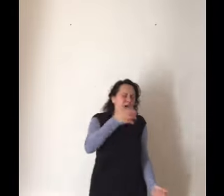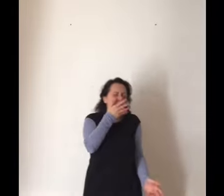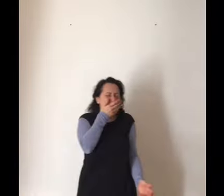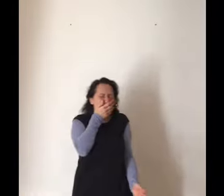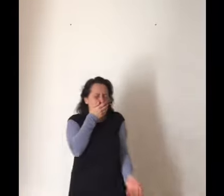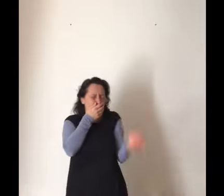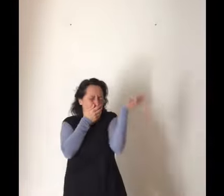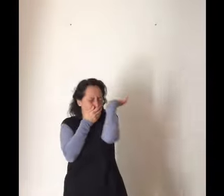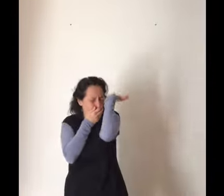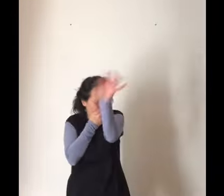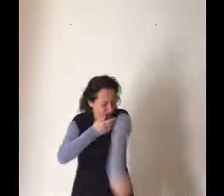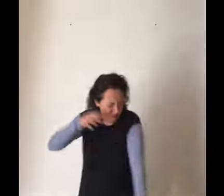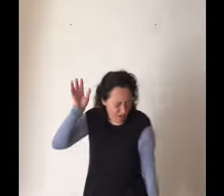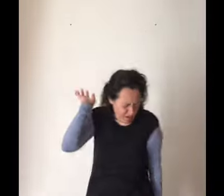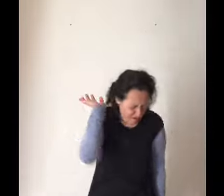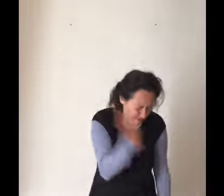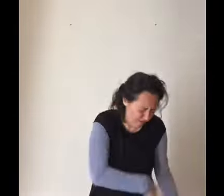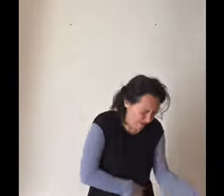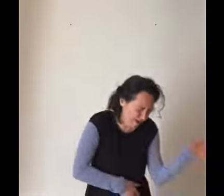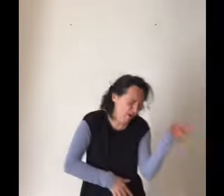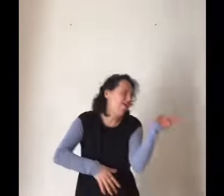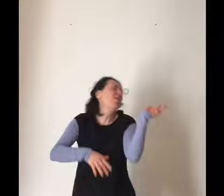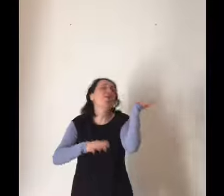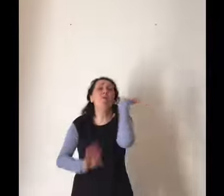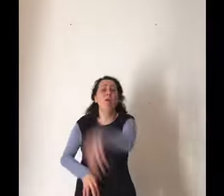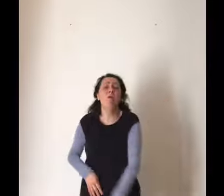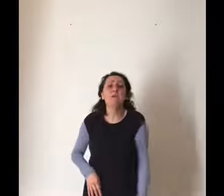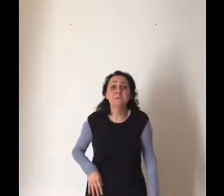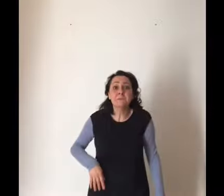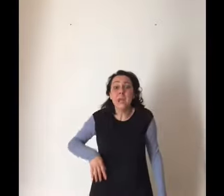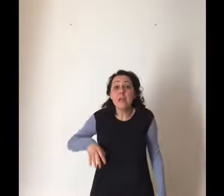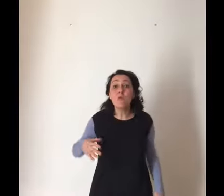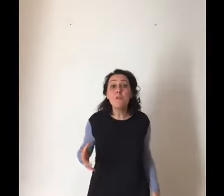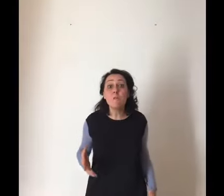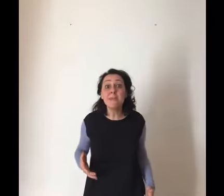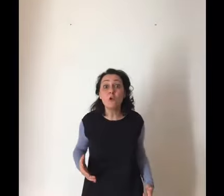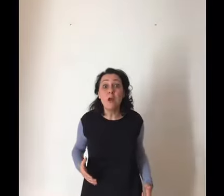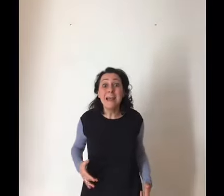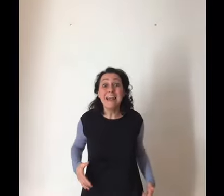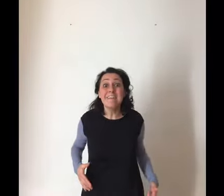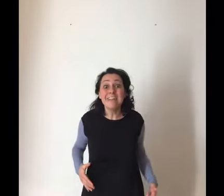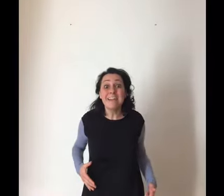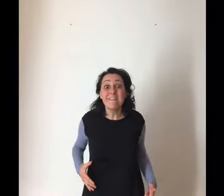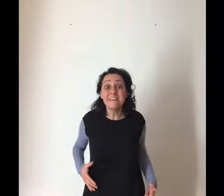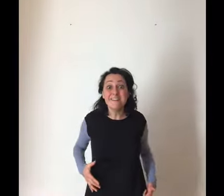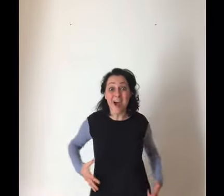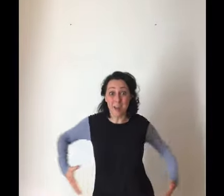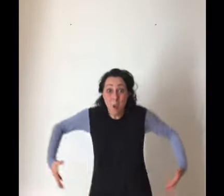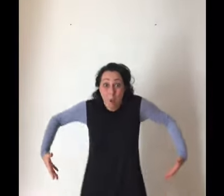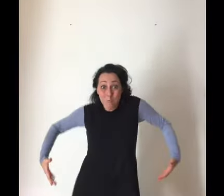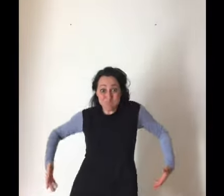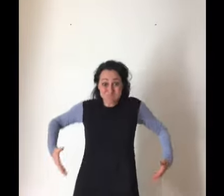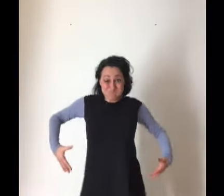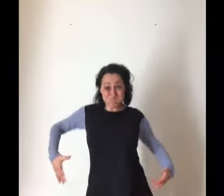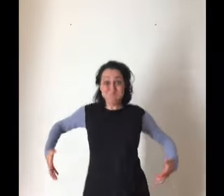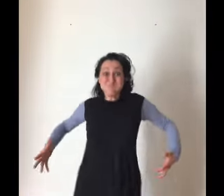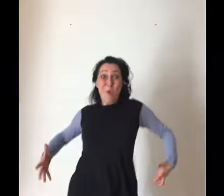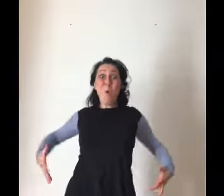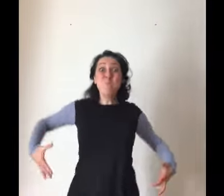il in quel momento la vede avanzare un